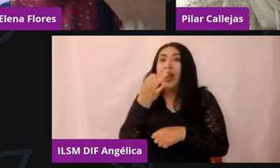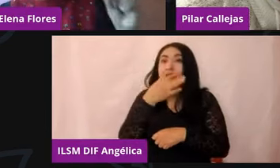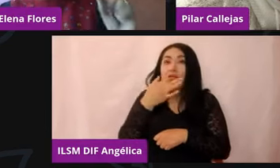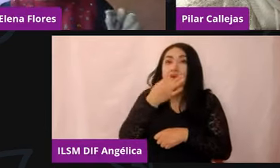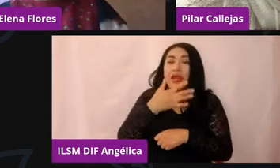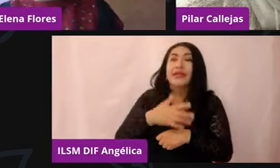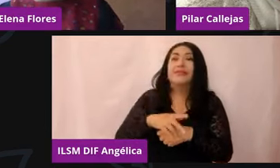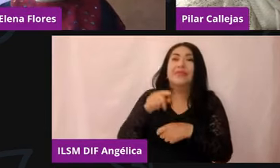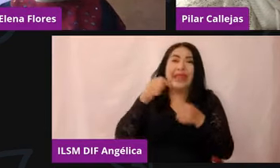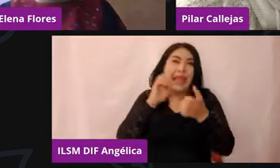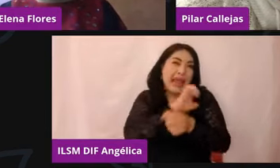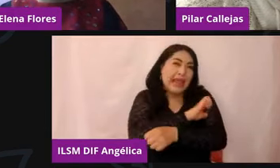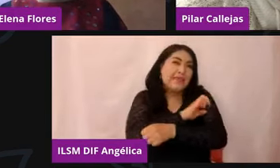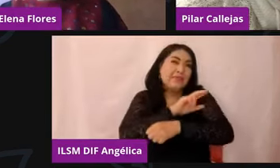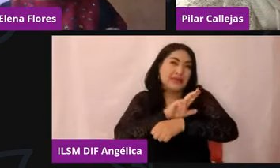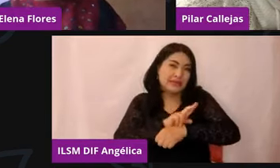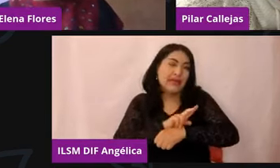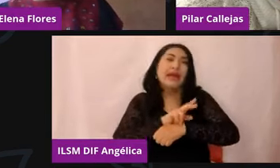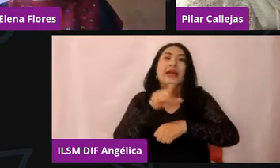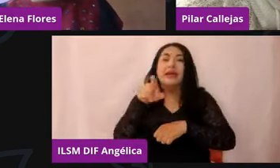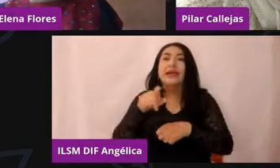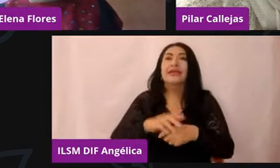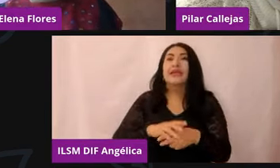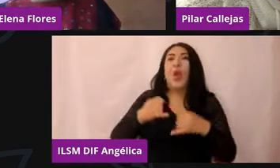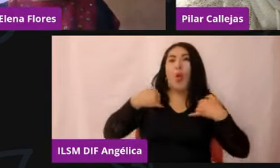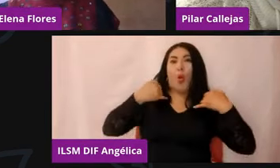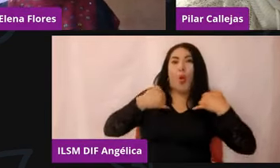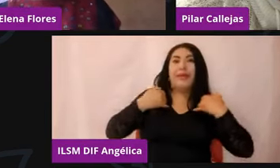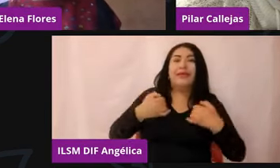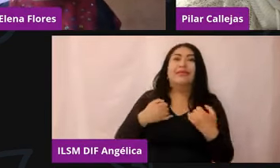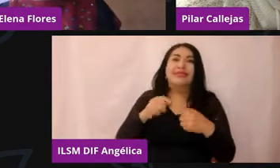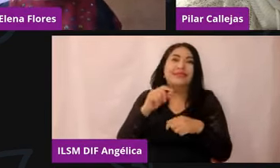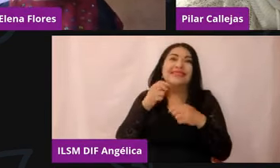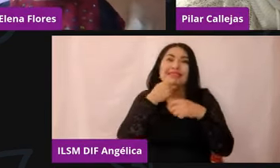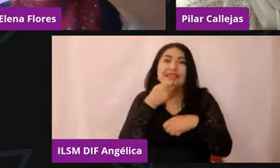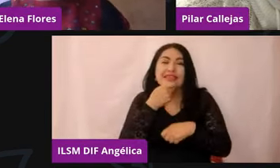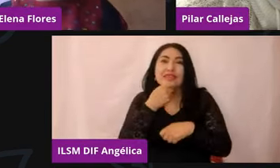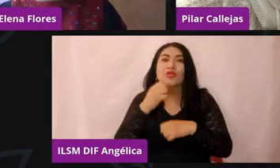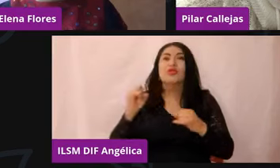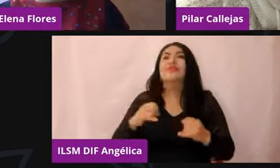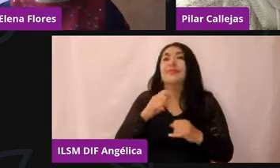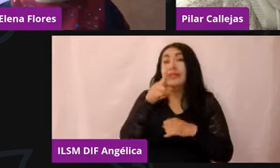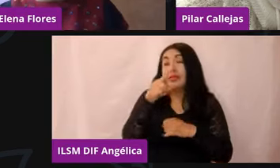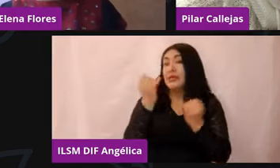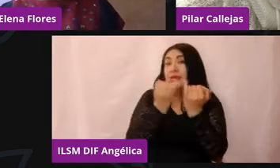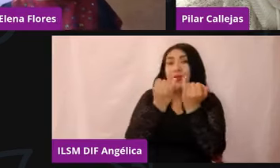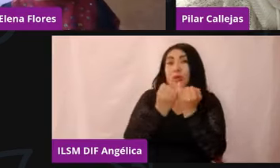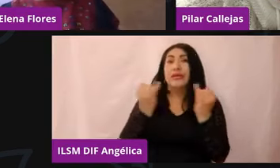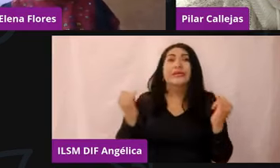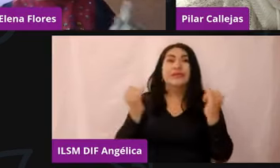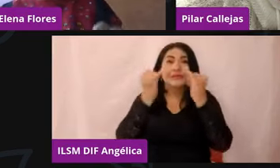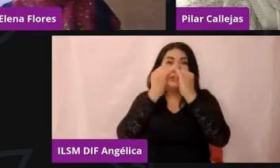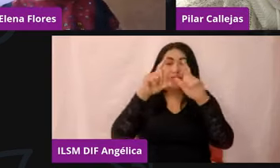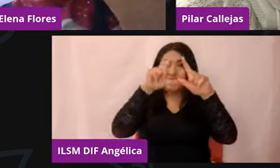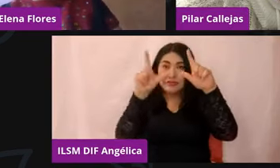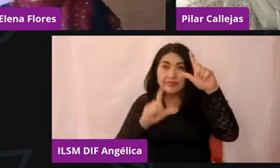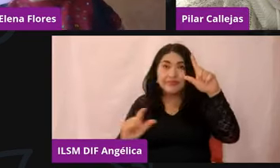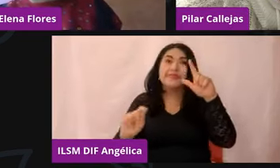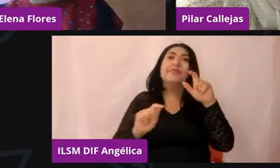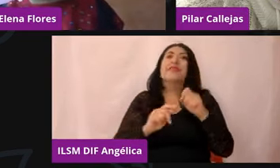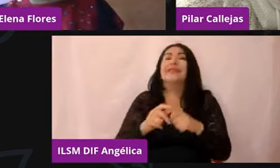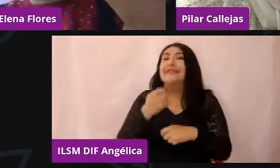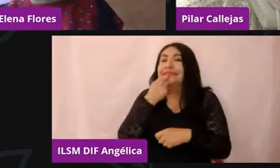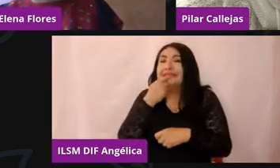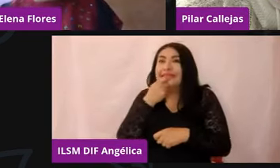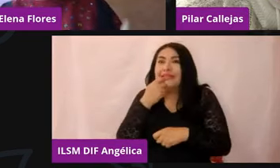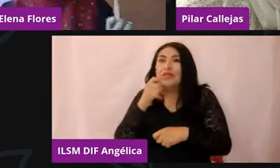adolescencia, así como en psiquiatría. Por parte del Instituto Nacional de Pediatría, obtiene su subespecialidad en psiquiatría infantil